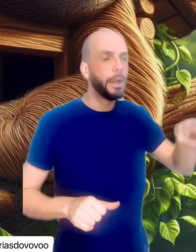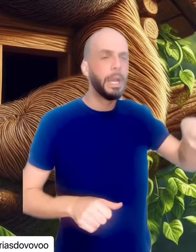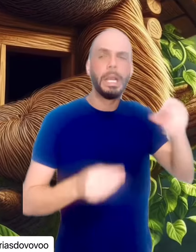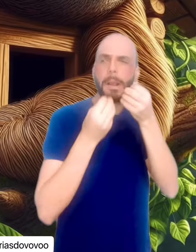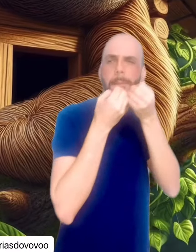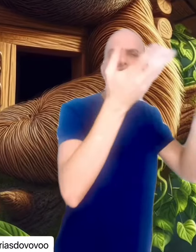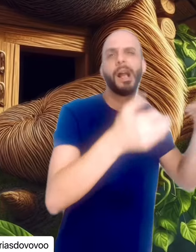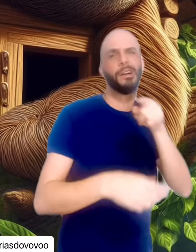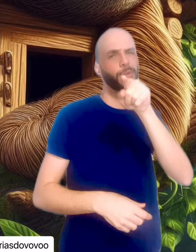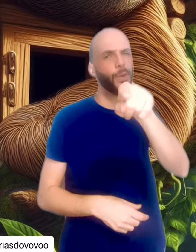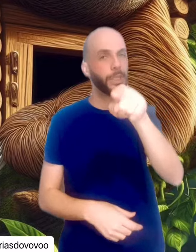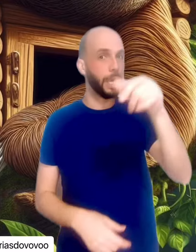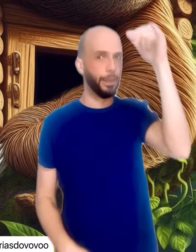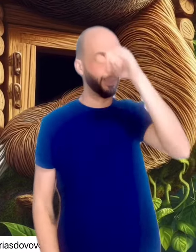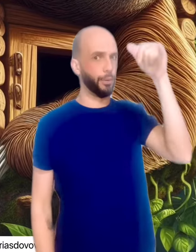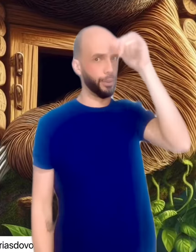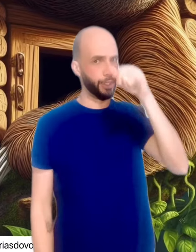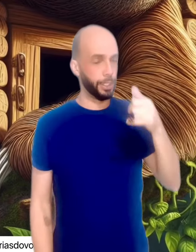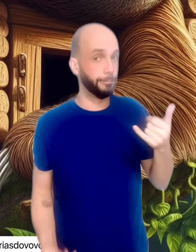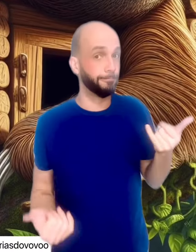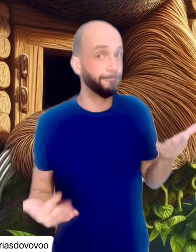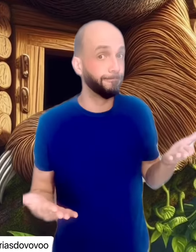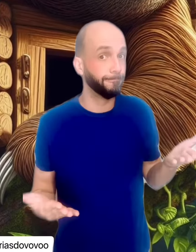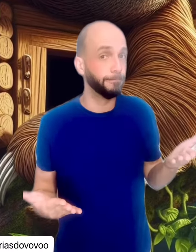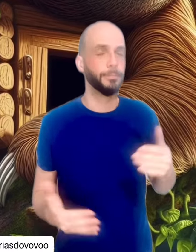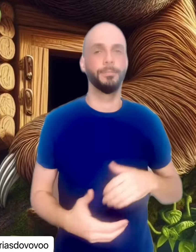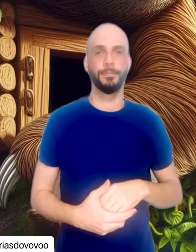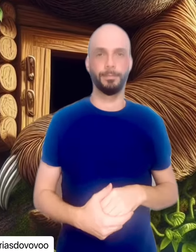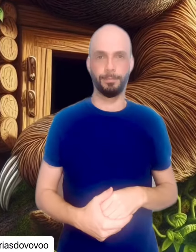Melhor falarem que você é ruim do que falarem que você é um trouxa.